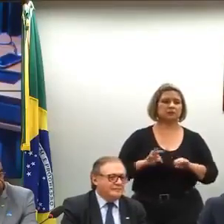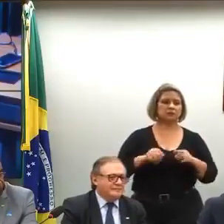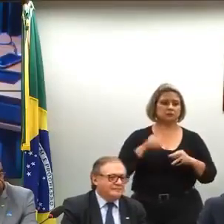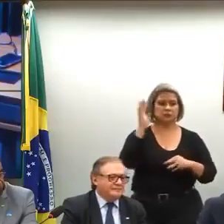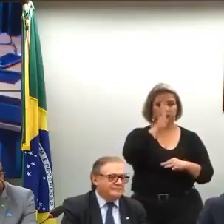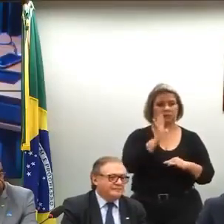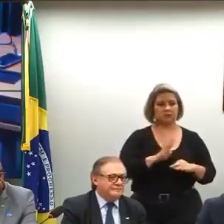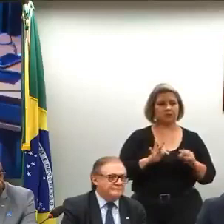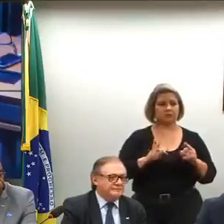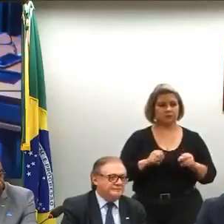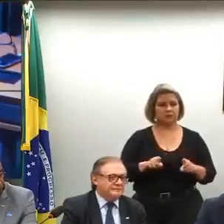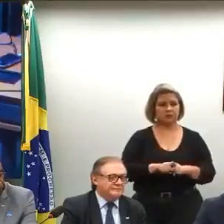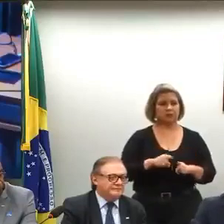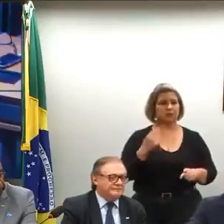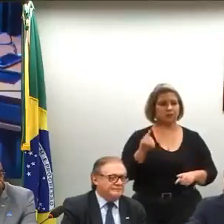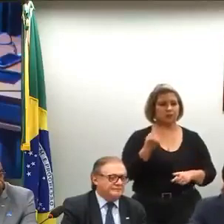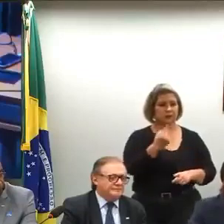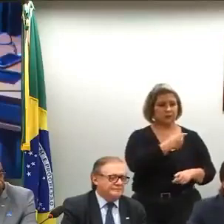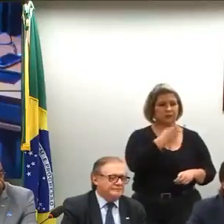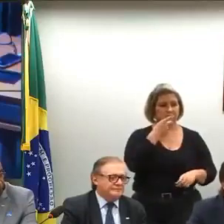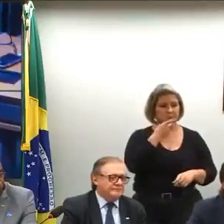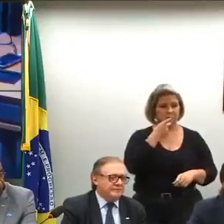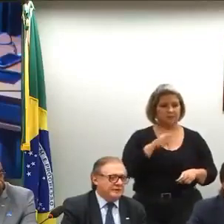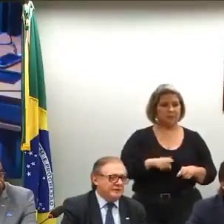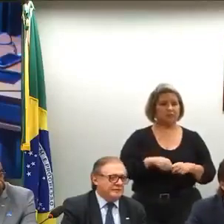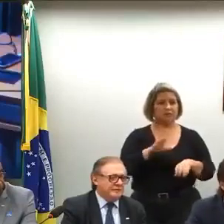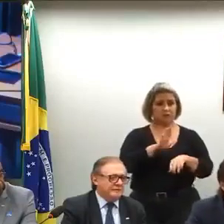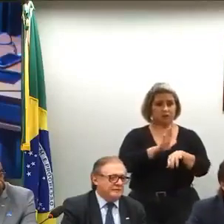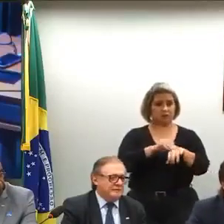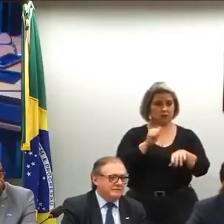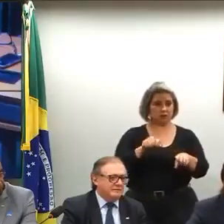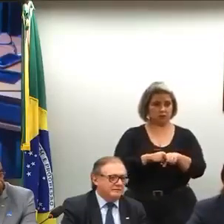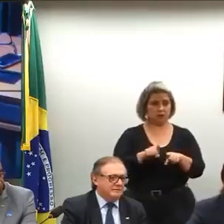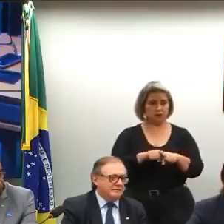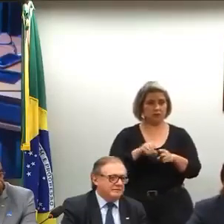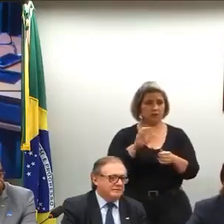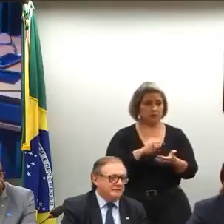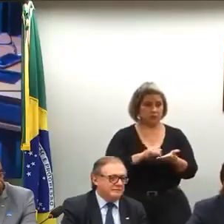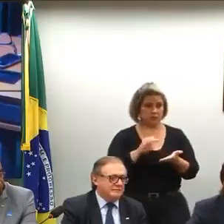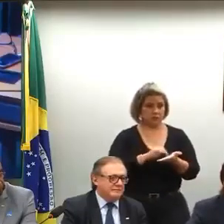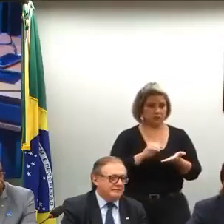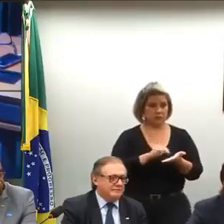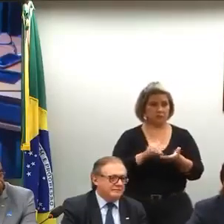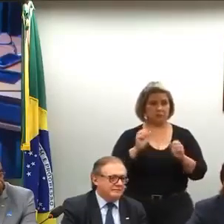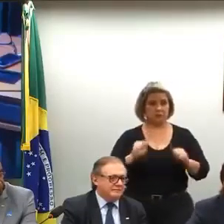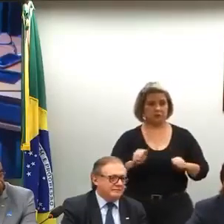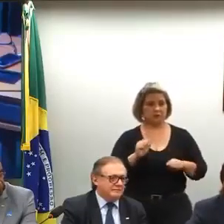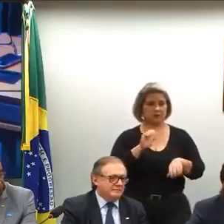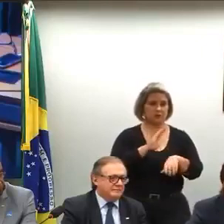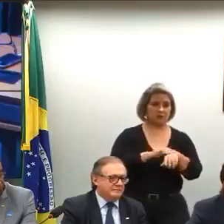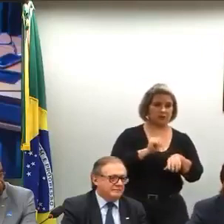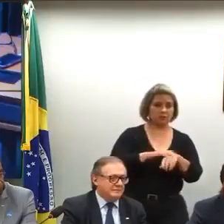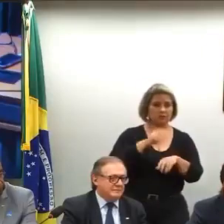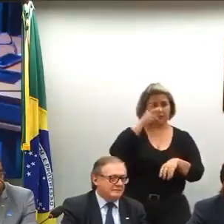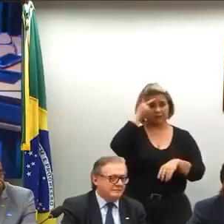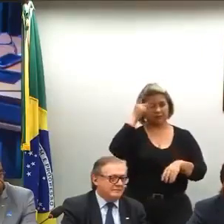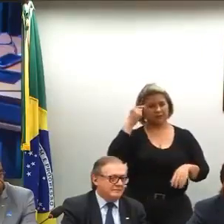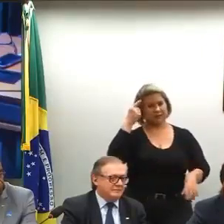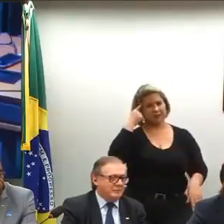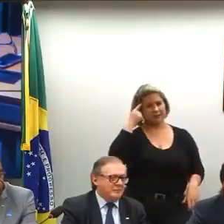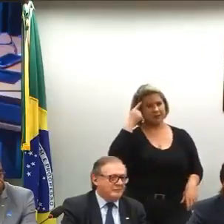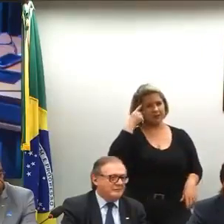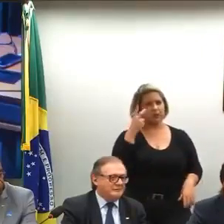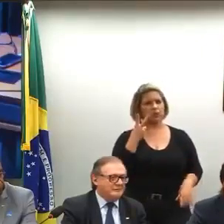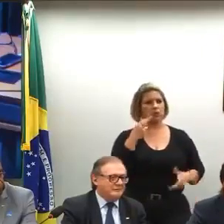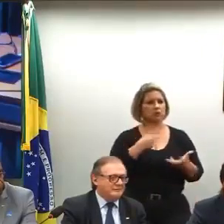Brasil como um todo. Cada vez que o senhor falava, vou chamar meu secretário, posso chamar não sei quem, me vinham à cabeça